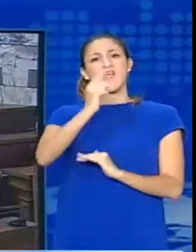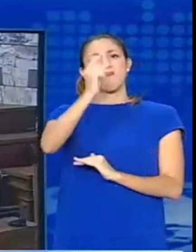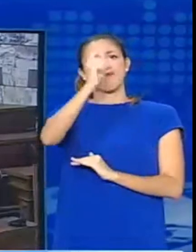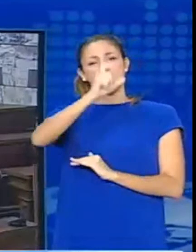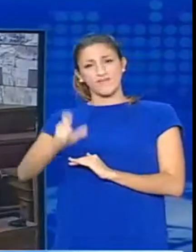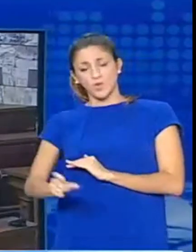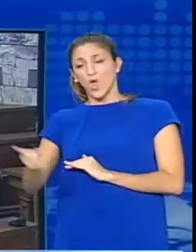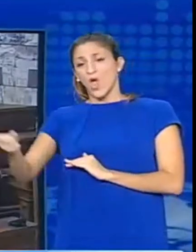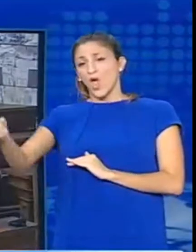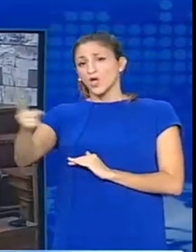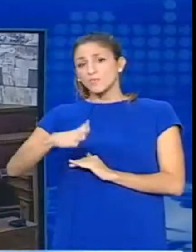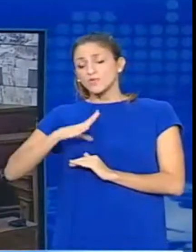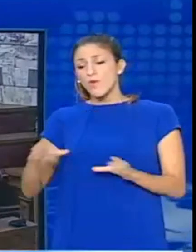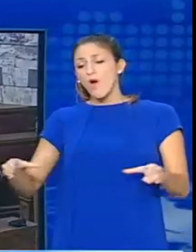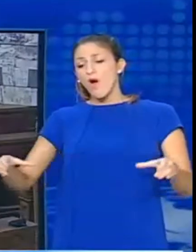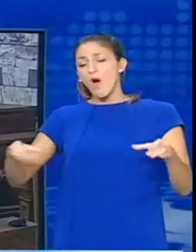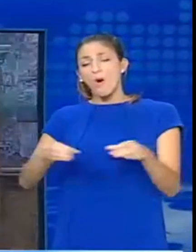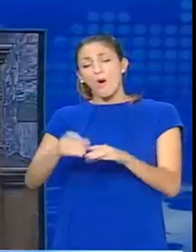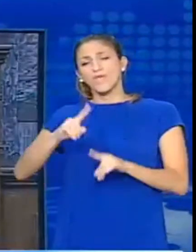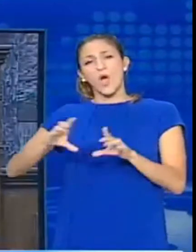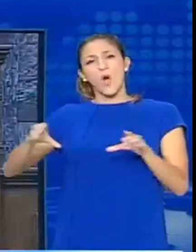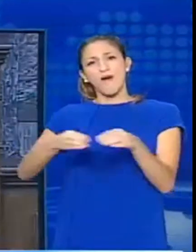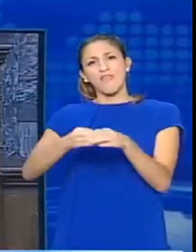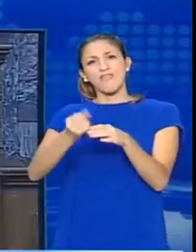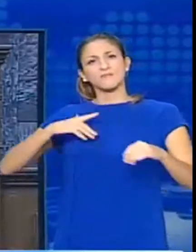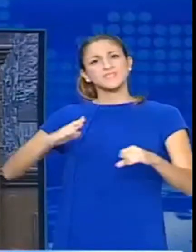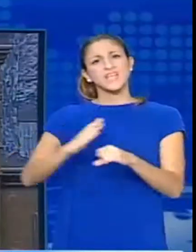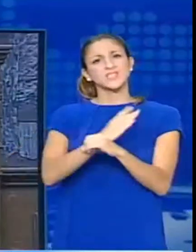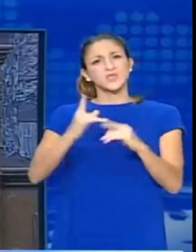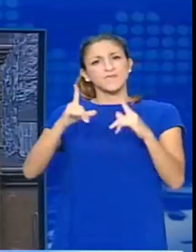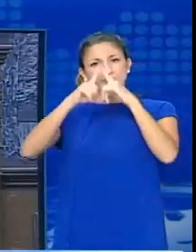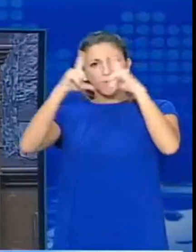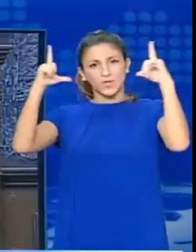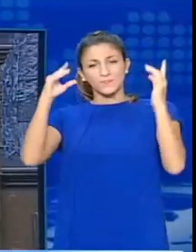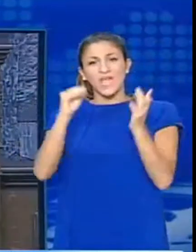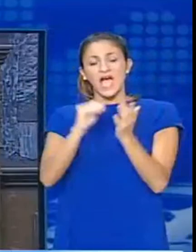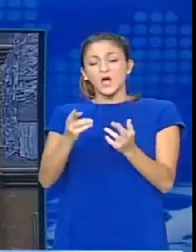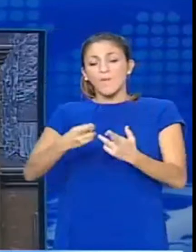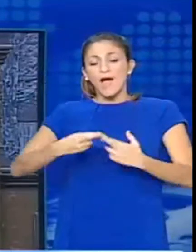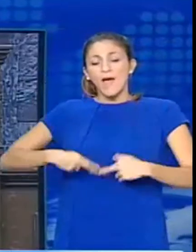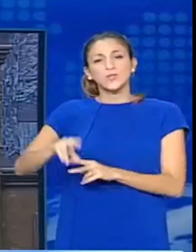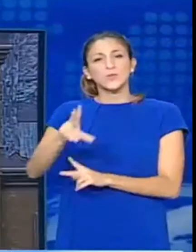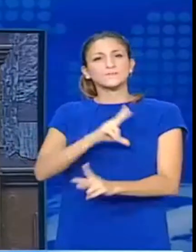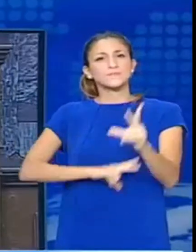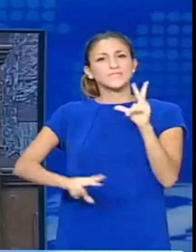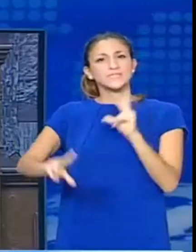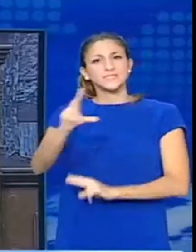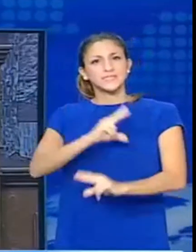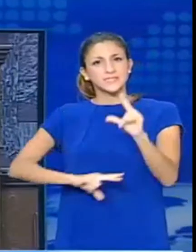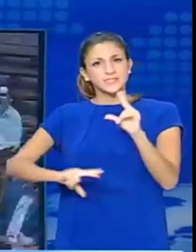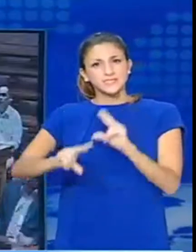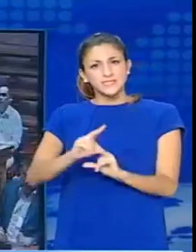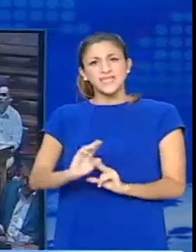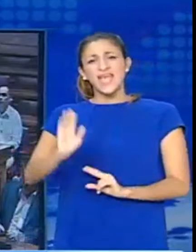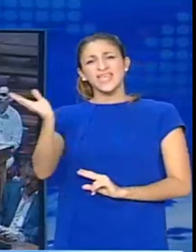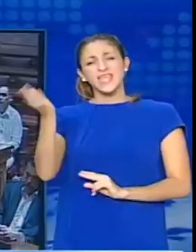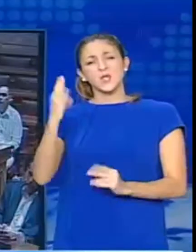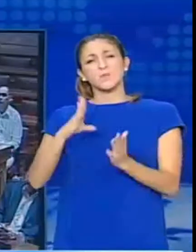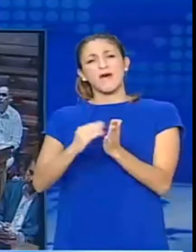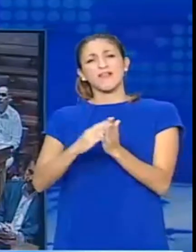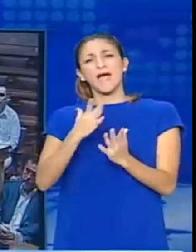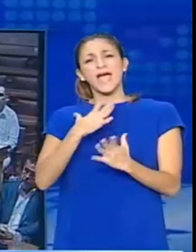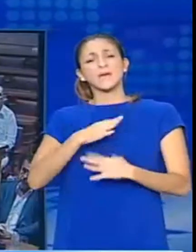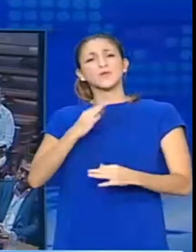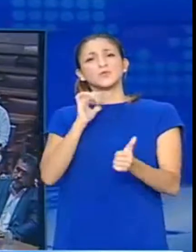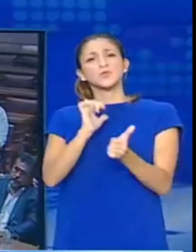κατάλυση του Δημοκρατικού Πολιτεύματος. Παράλληλα η Επιτροπή θα εξετάσει και παλαιότερα αιτήματα άρσης ασυλιών που εκκρεμούν για τον